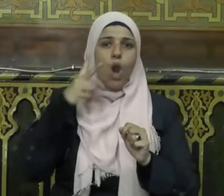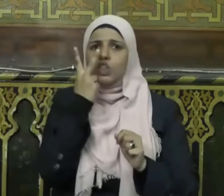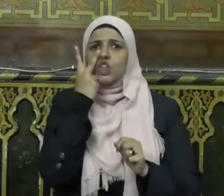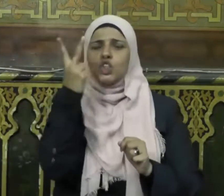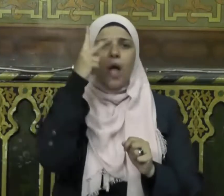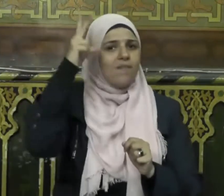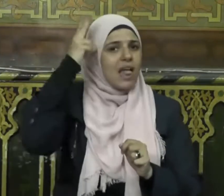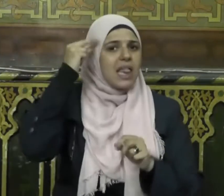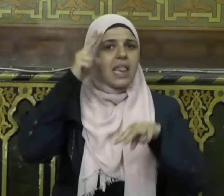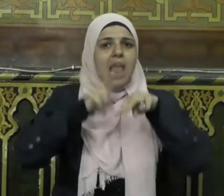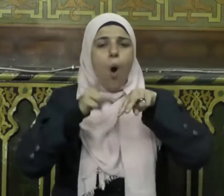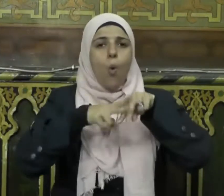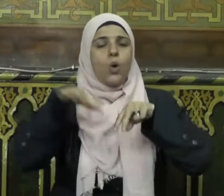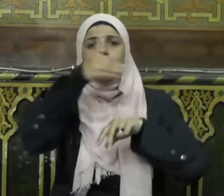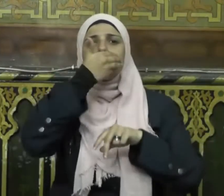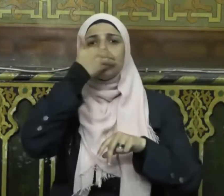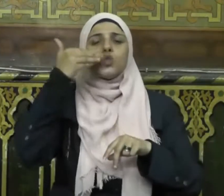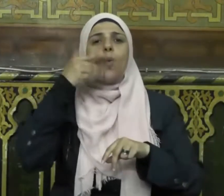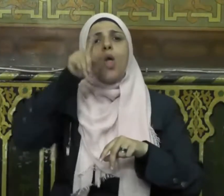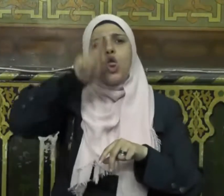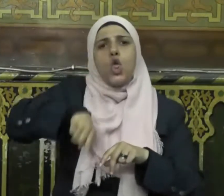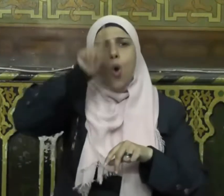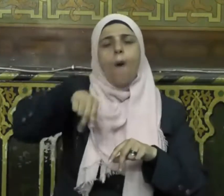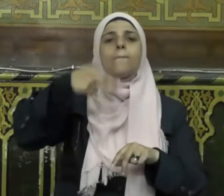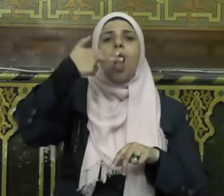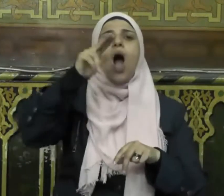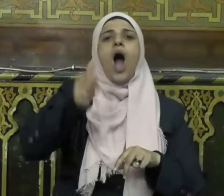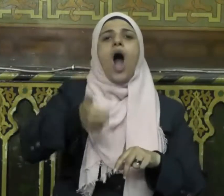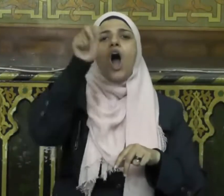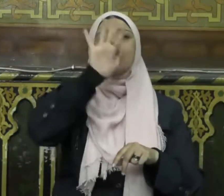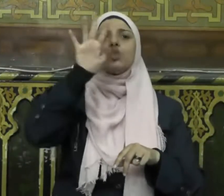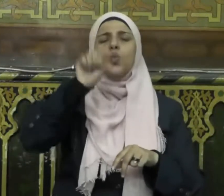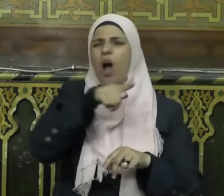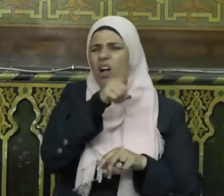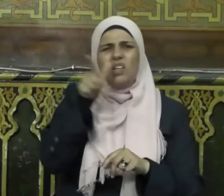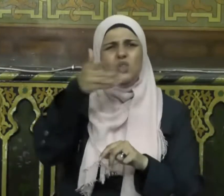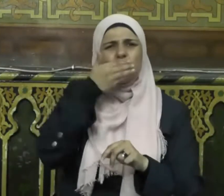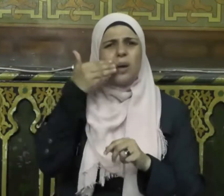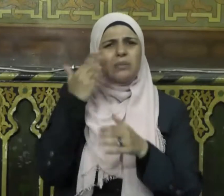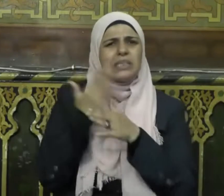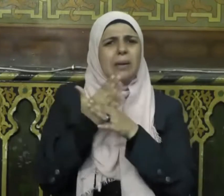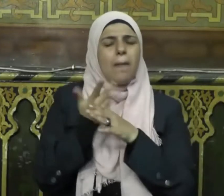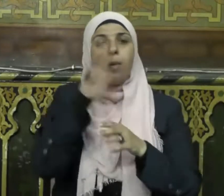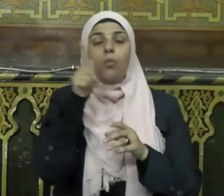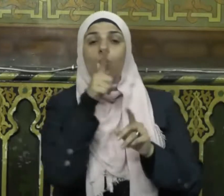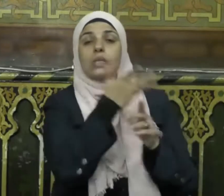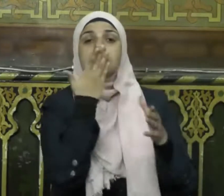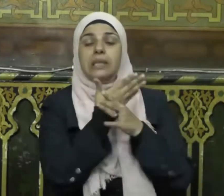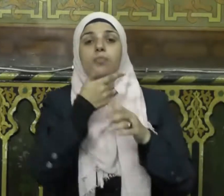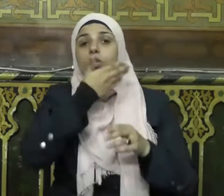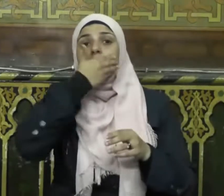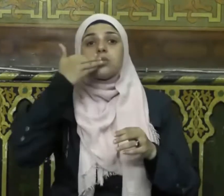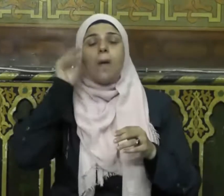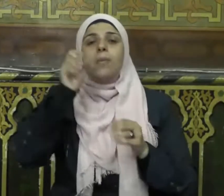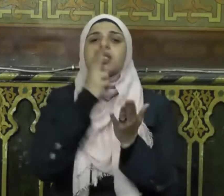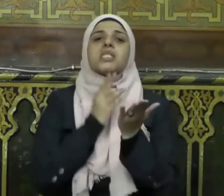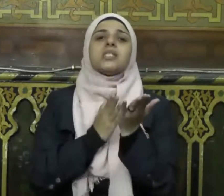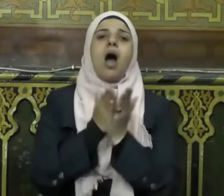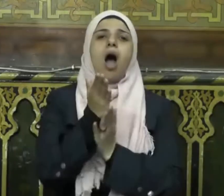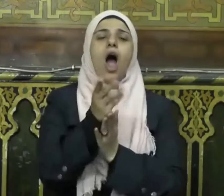تصوم يوم عاشراء فقال ما هذا؟ قالوا هذا يوم صالح هذا يوم